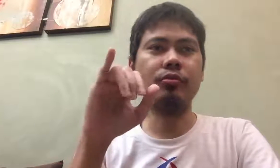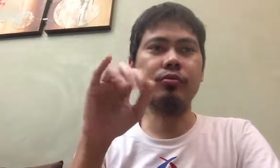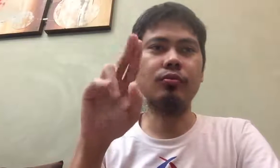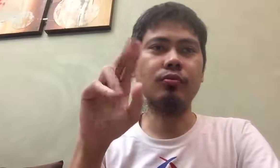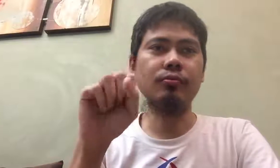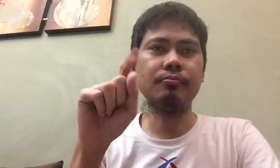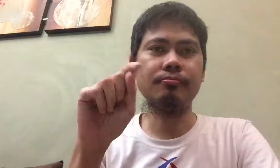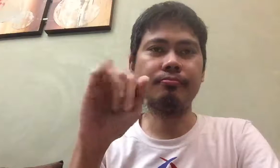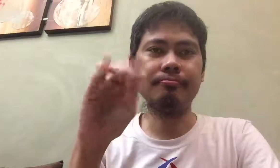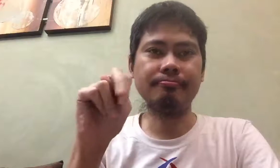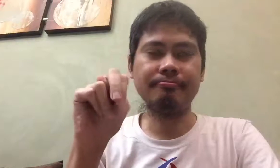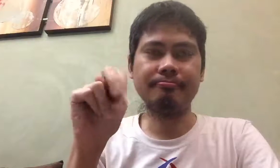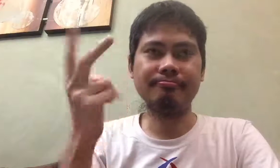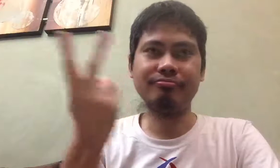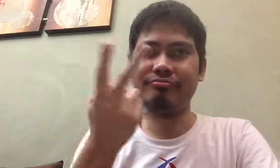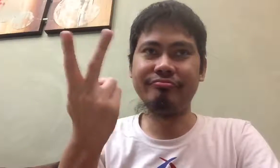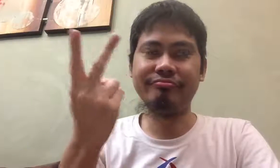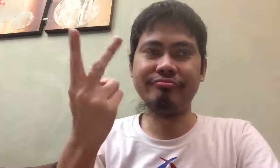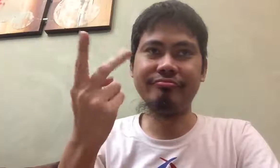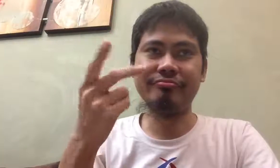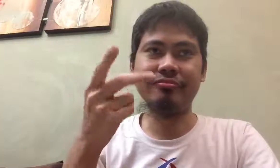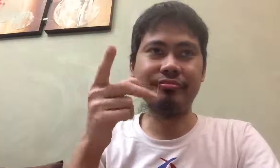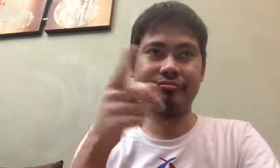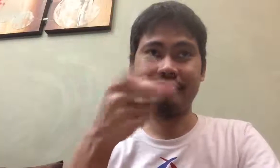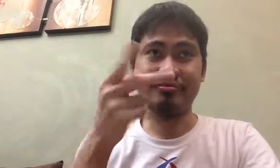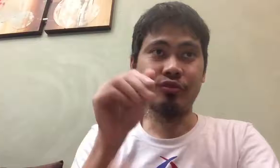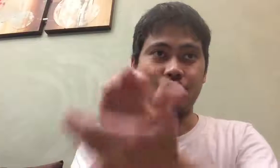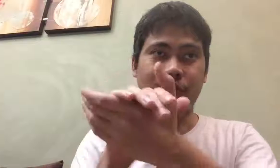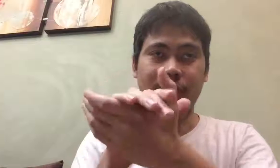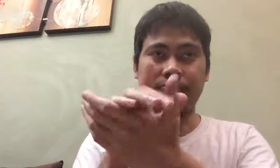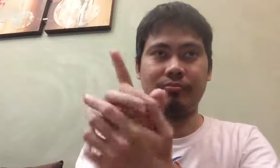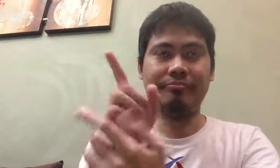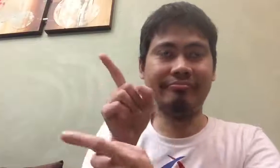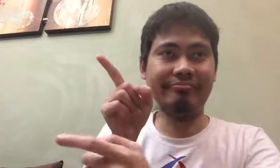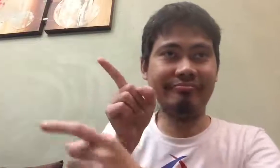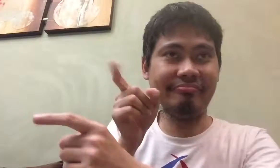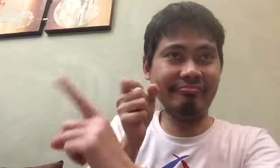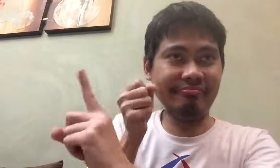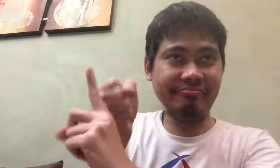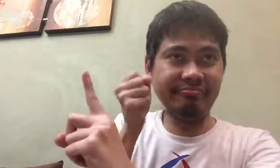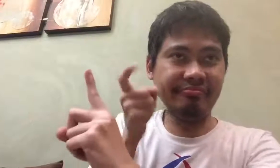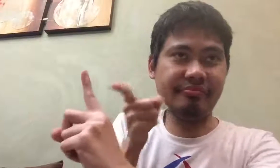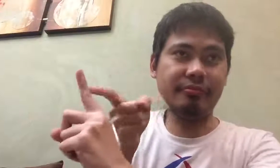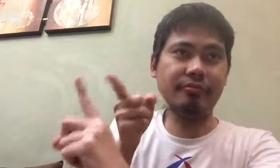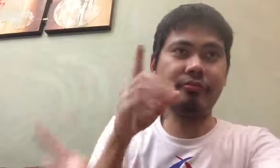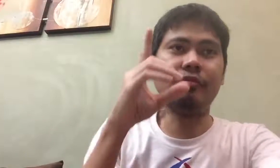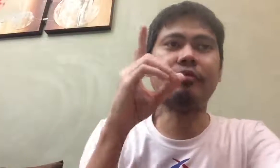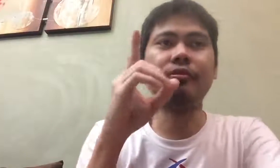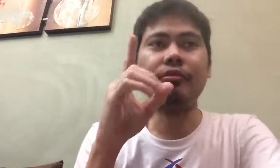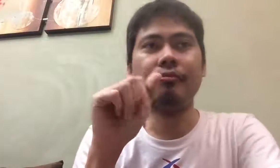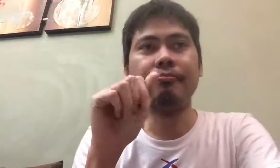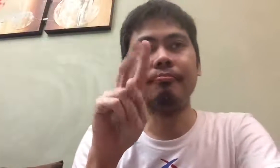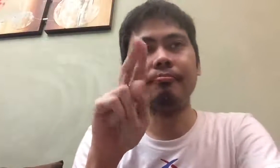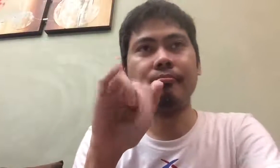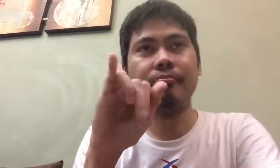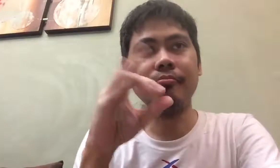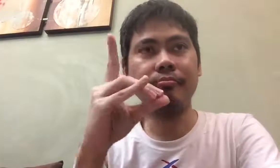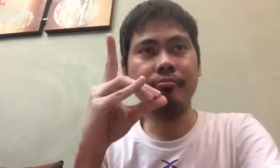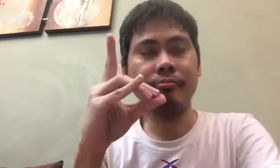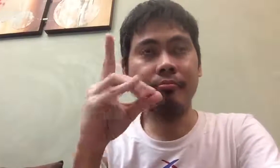na araw lang at walang enhanced community quarantine. Ganyan din ang isena sa headsa maging sa mga secondary roads